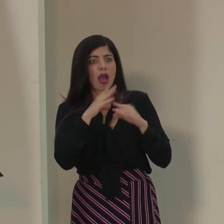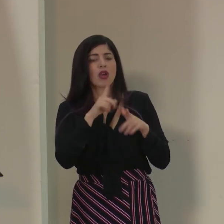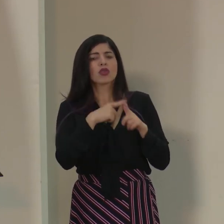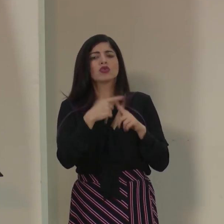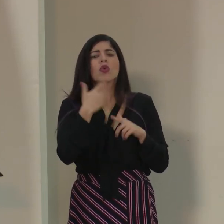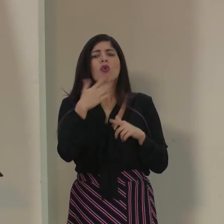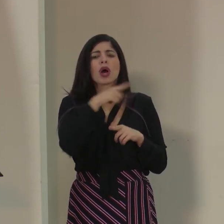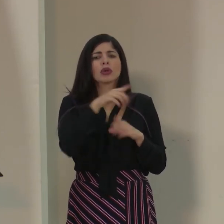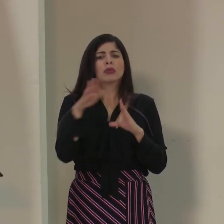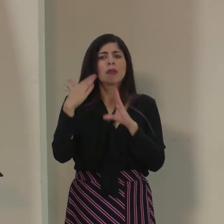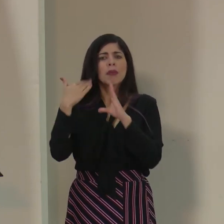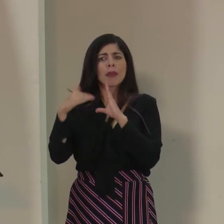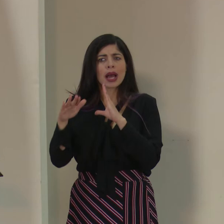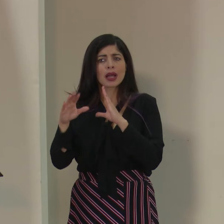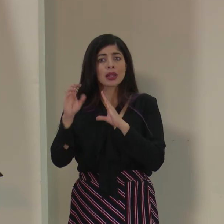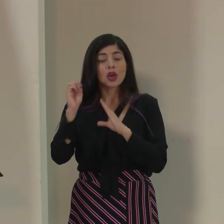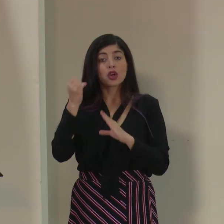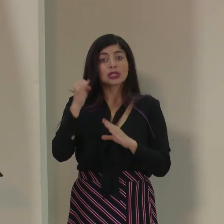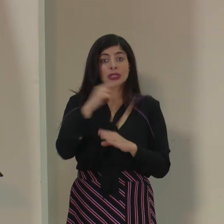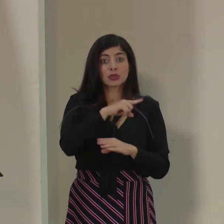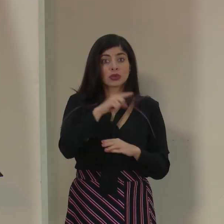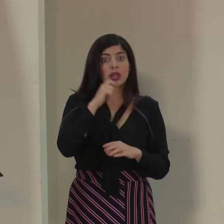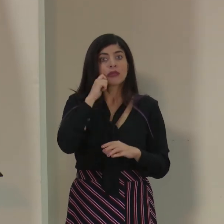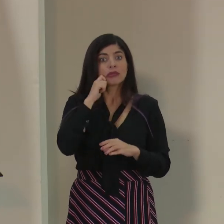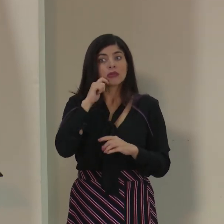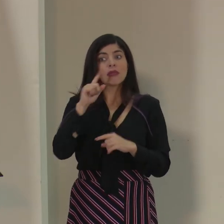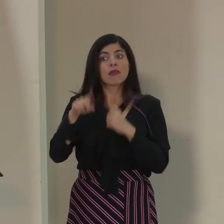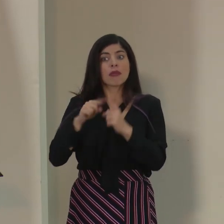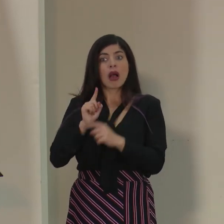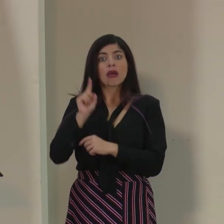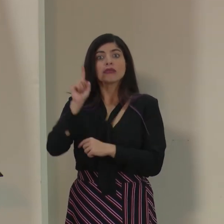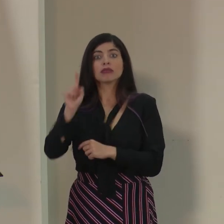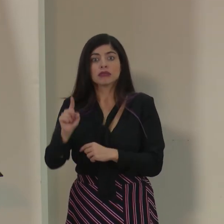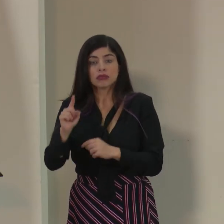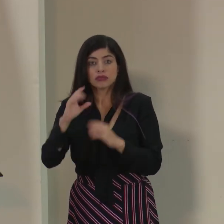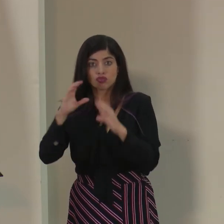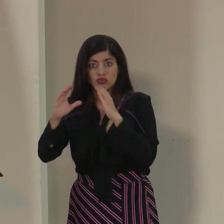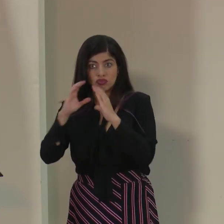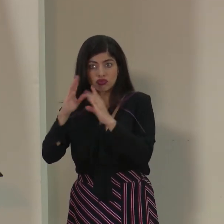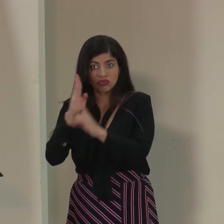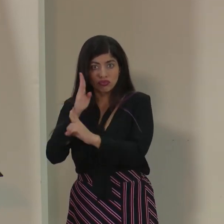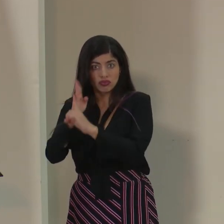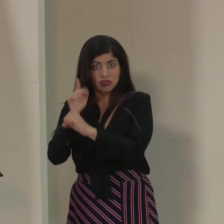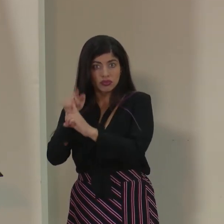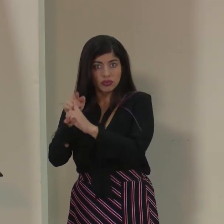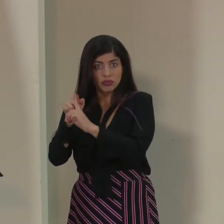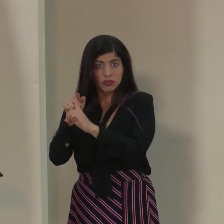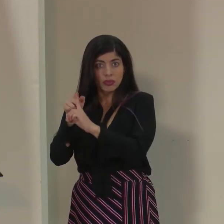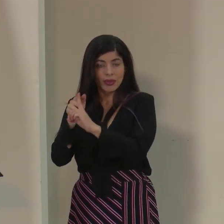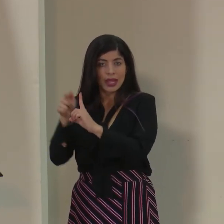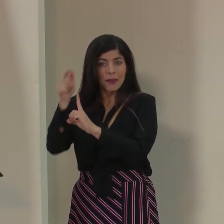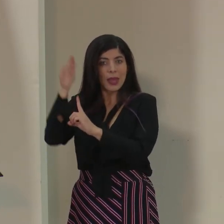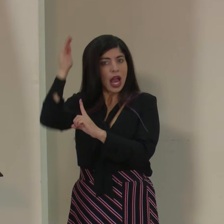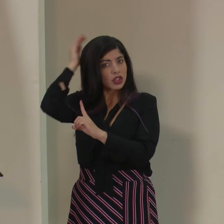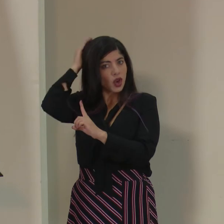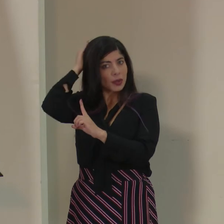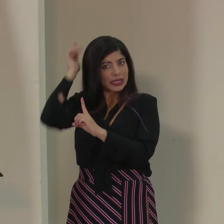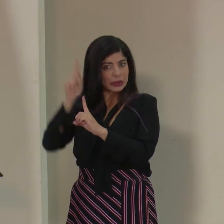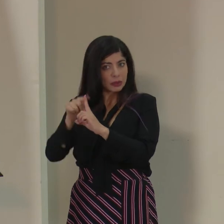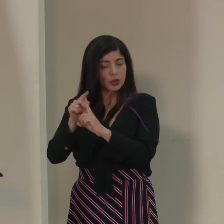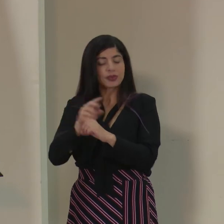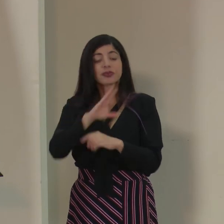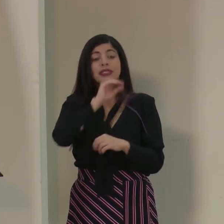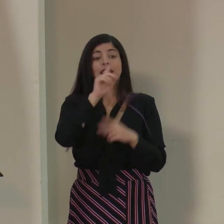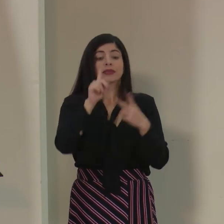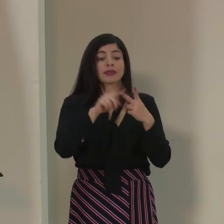envió o si ustedes personalmente por alguna vía se han comunicado directamente con el arzobispo. Y para el señor